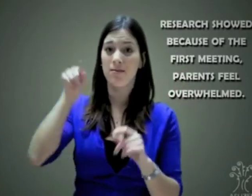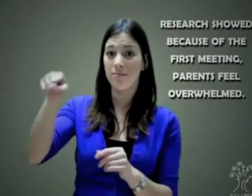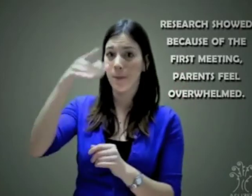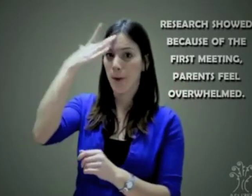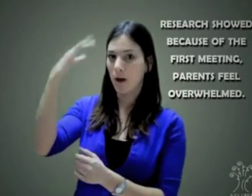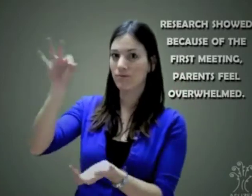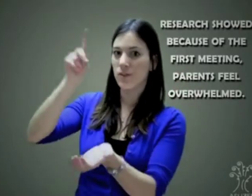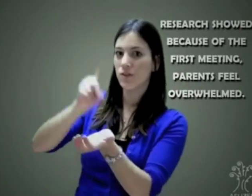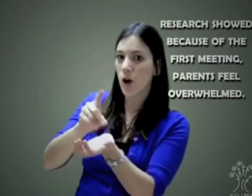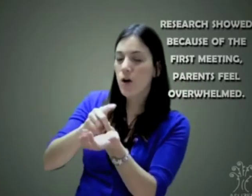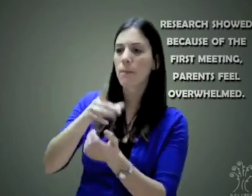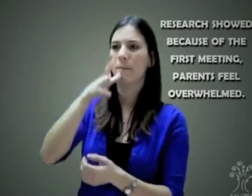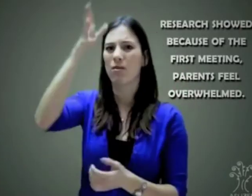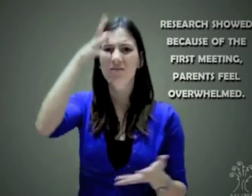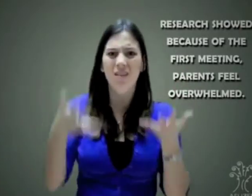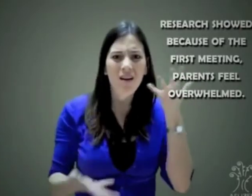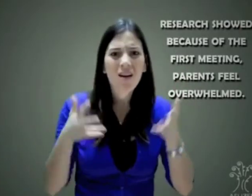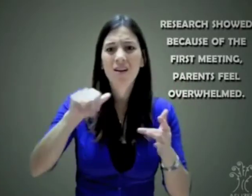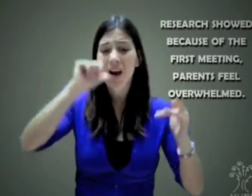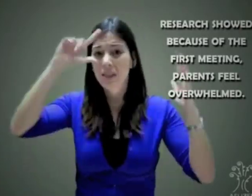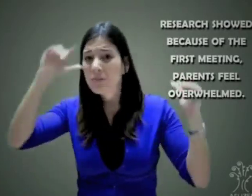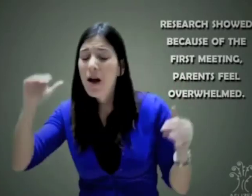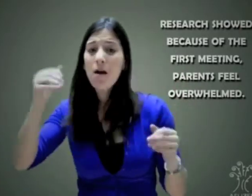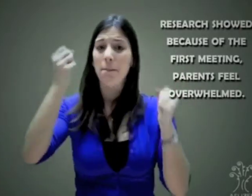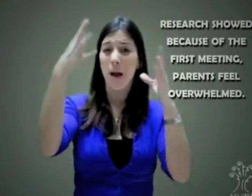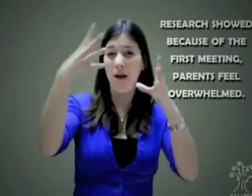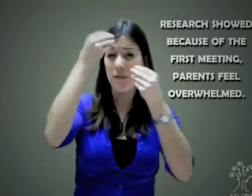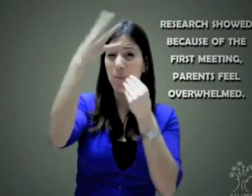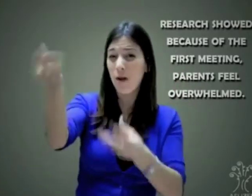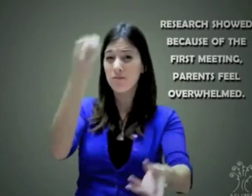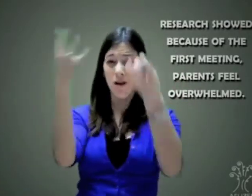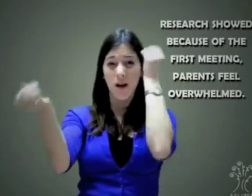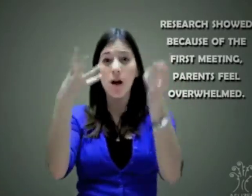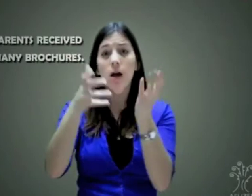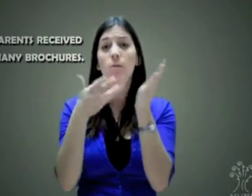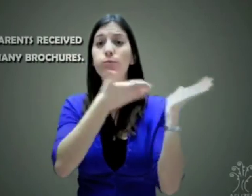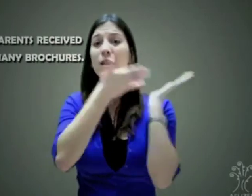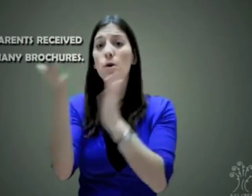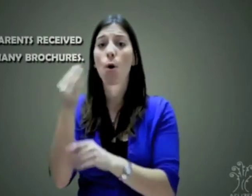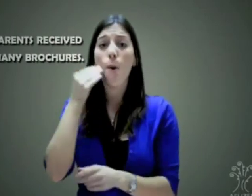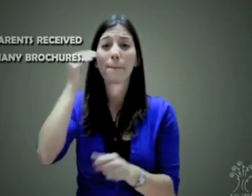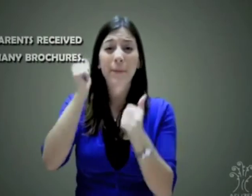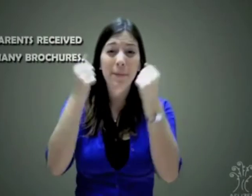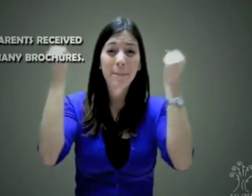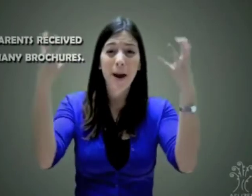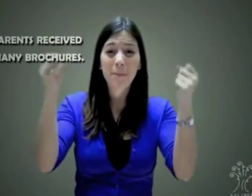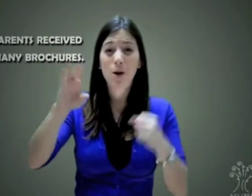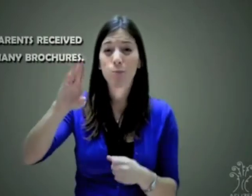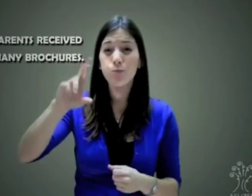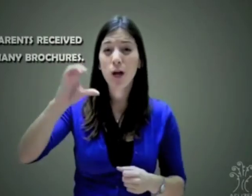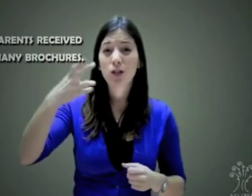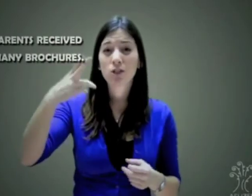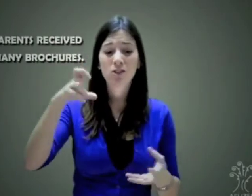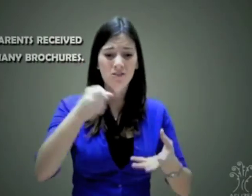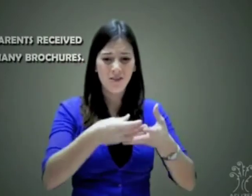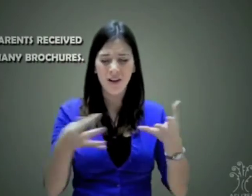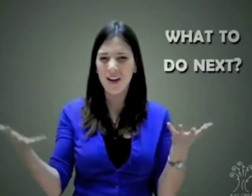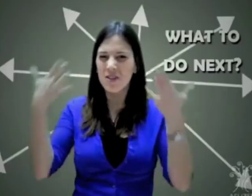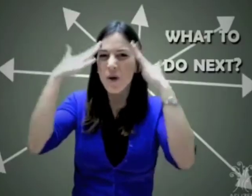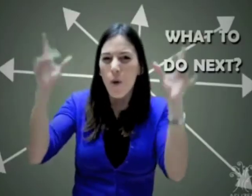mucha información y un montón de folletos, sintiendo miedo y no saben qué decisión tomar. Sin embargo, si hablaran con el aspecto